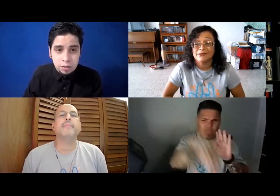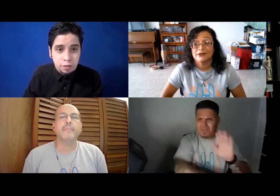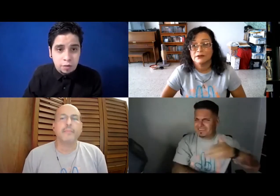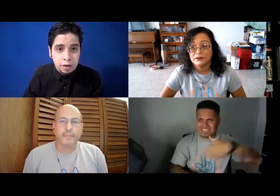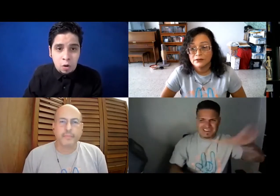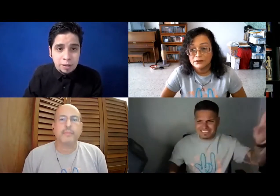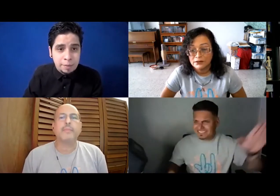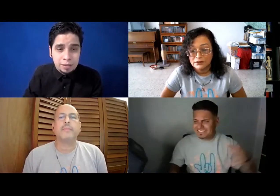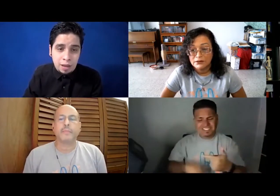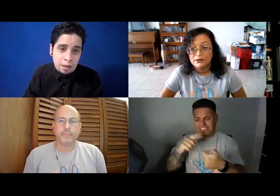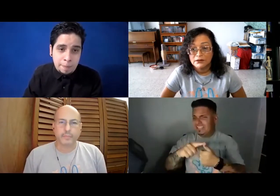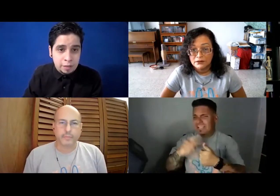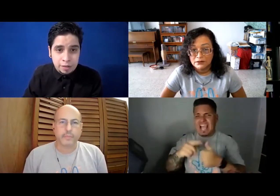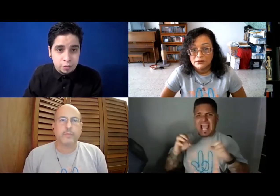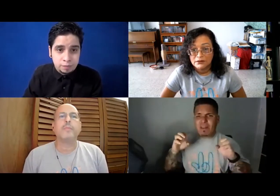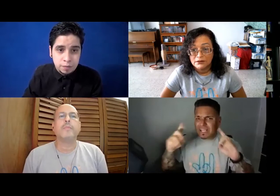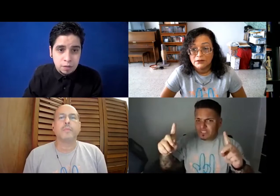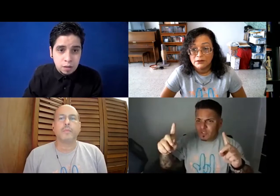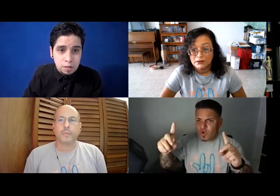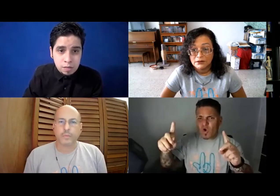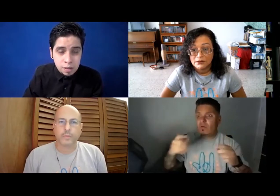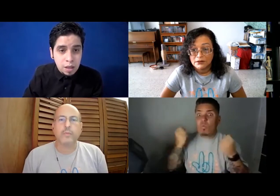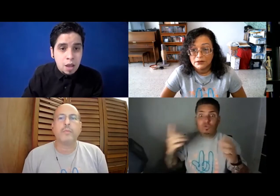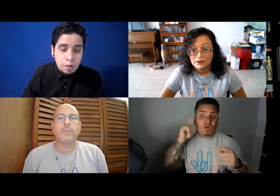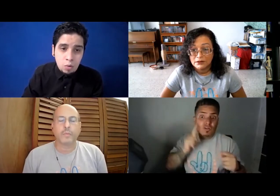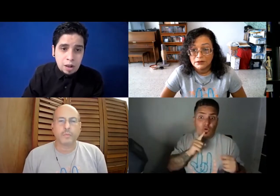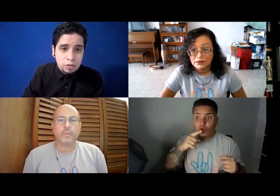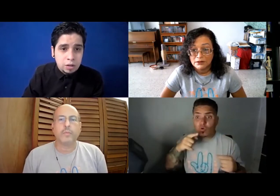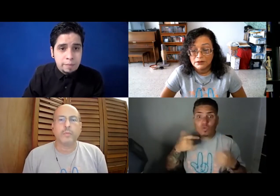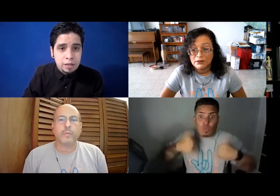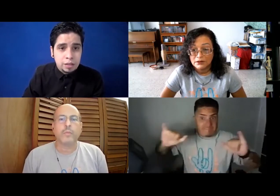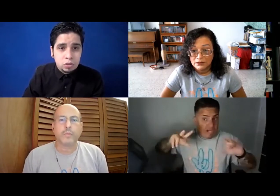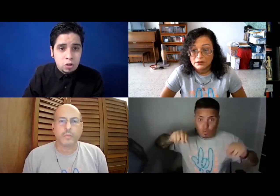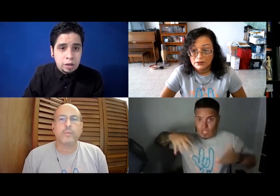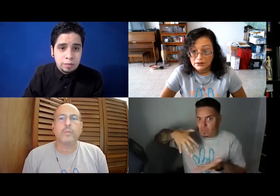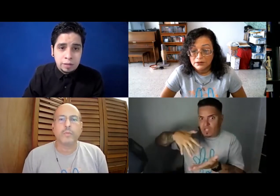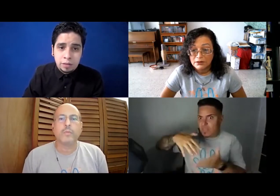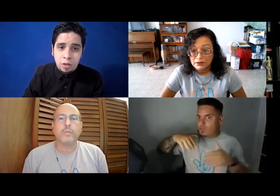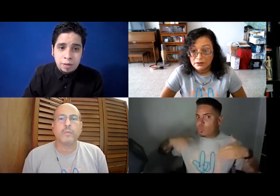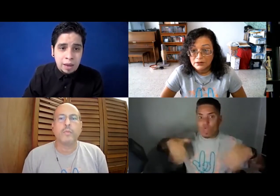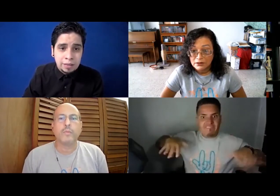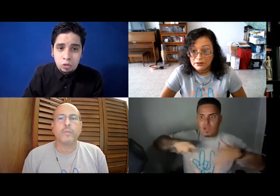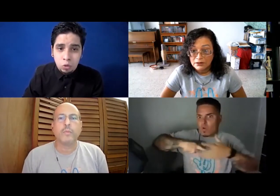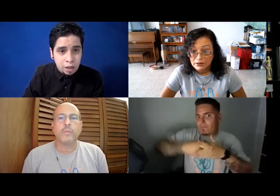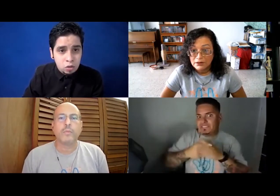se fue completamente al precipicio. Pues la educación realmente, el soldo que todavía está estudiando